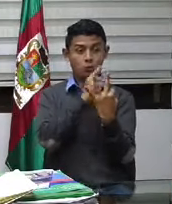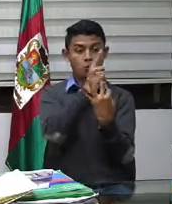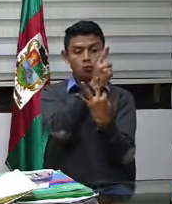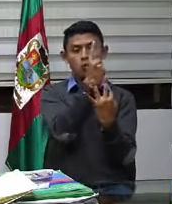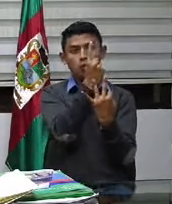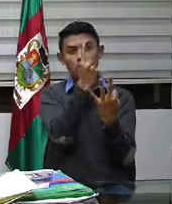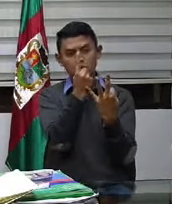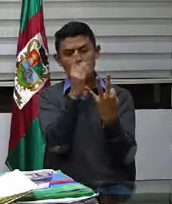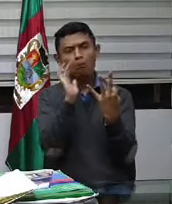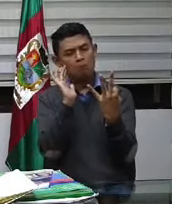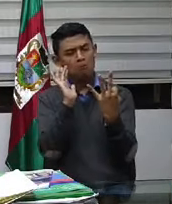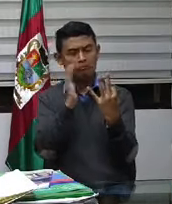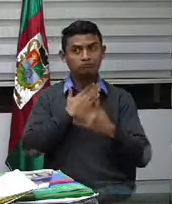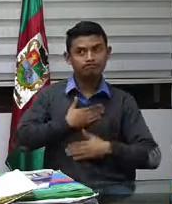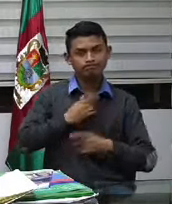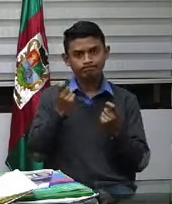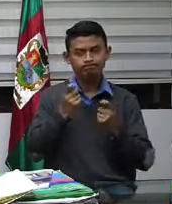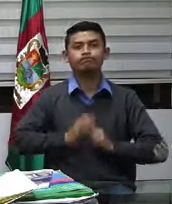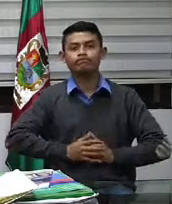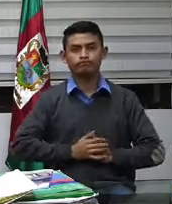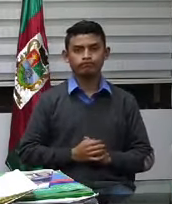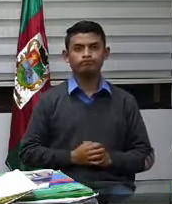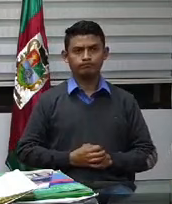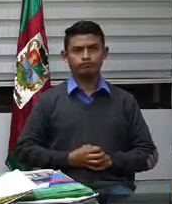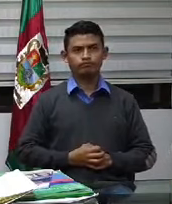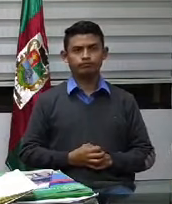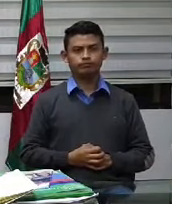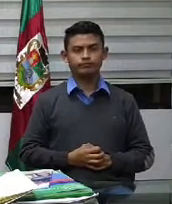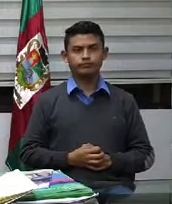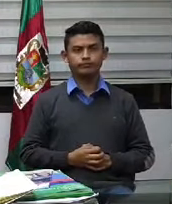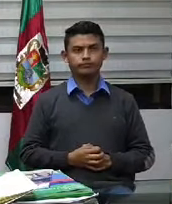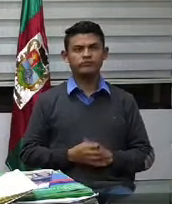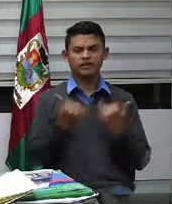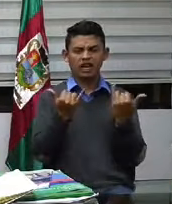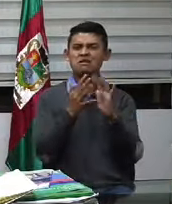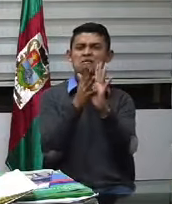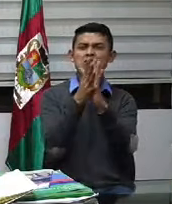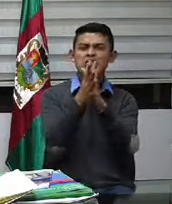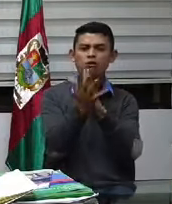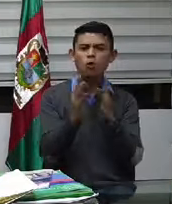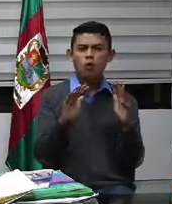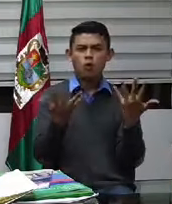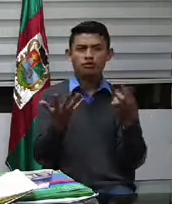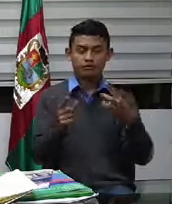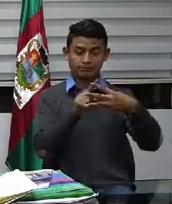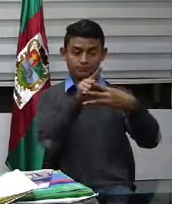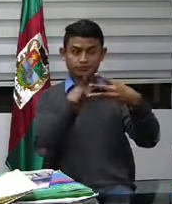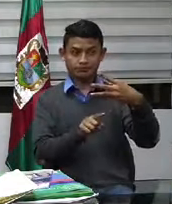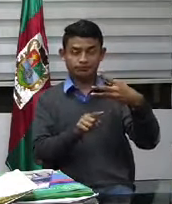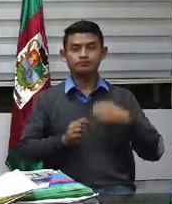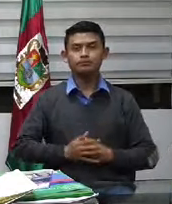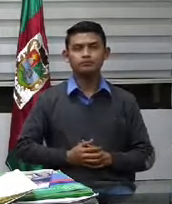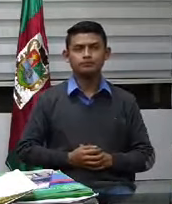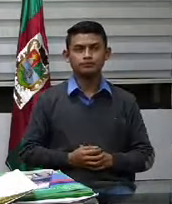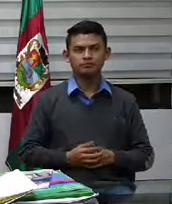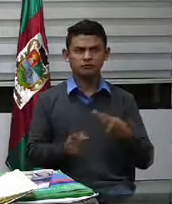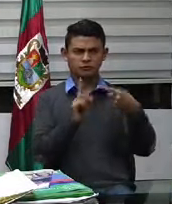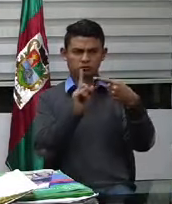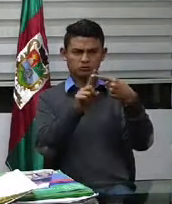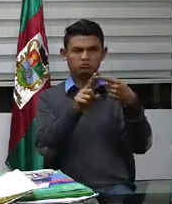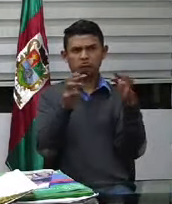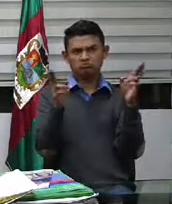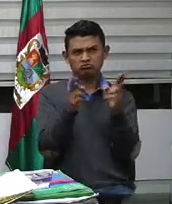Este acercamiento con la ciudadanía paratativa tiene tres componentes. Uno que tiene que ver con esta introducción, algunos datos,